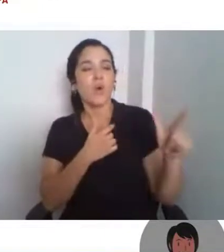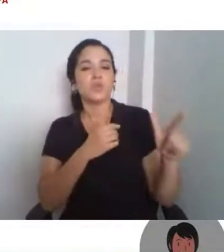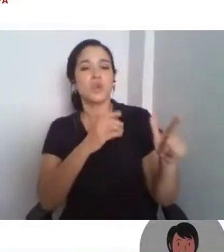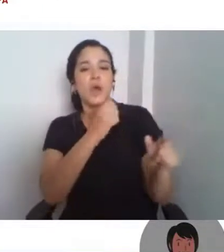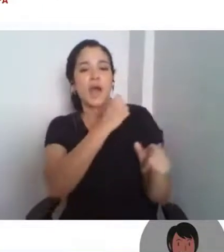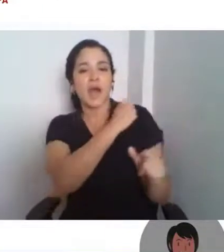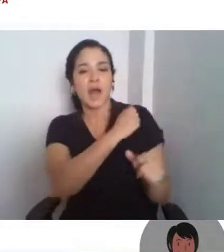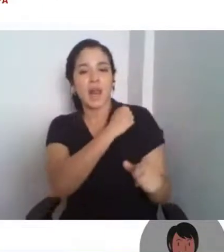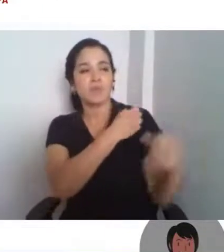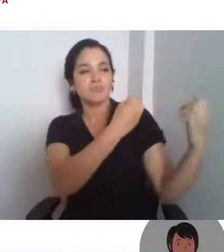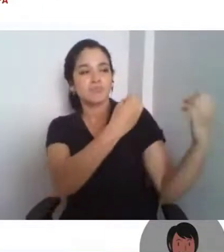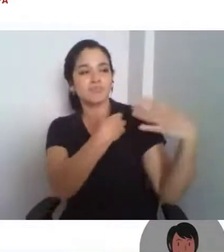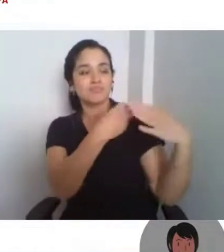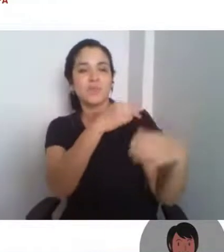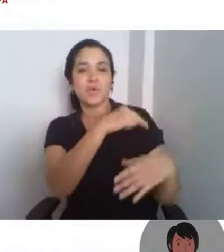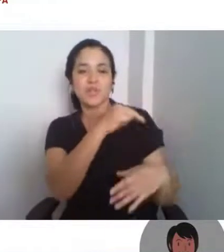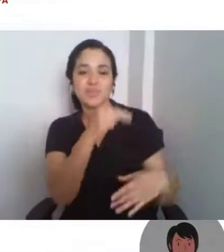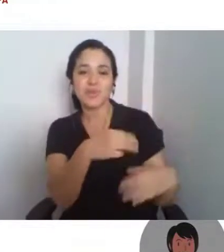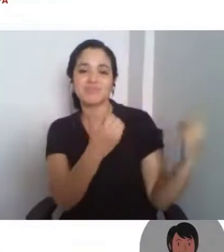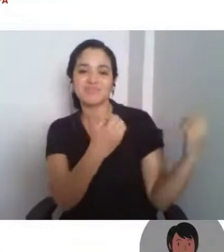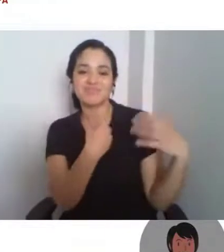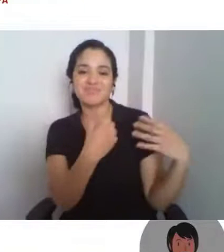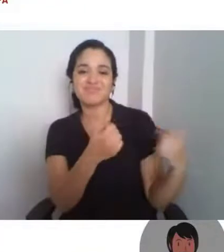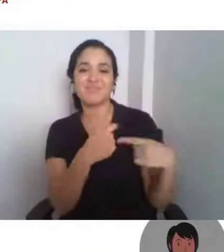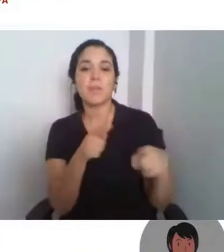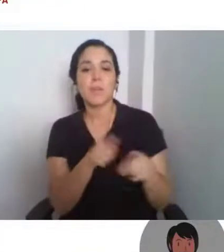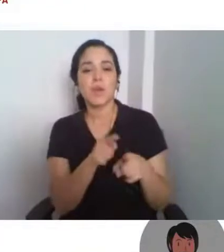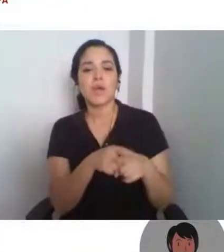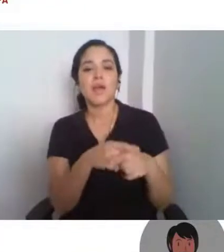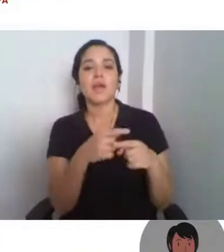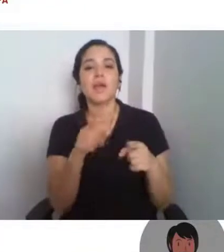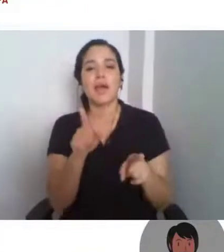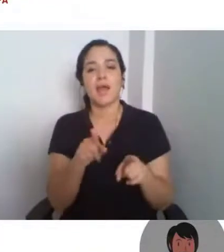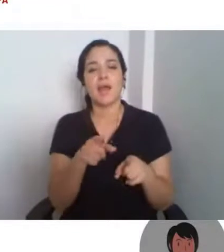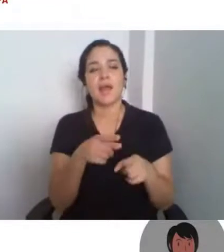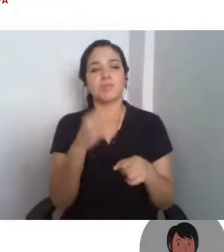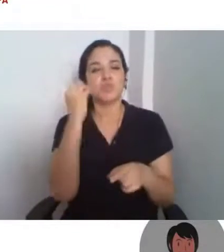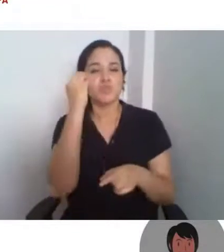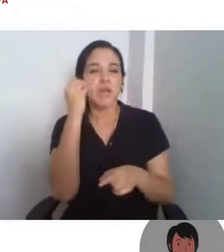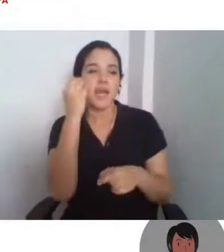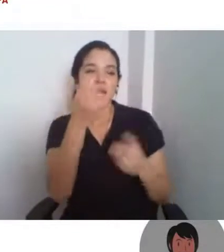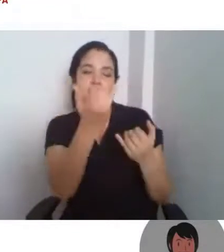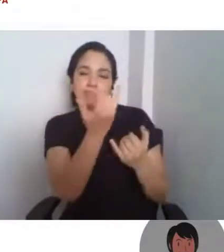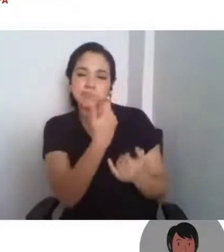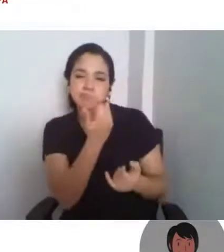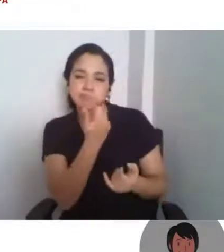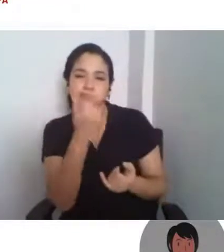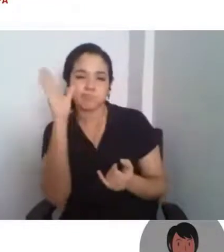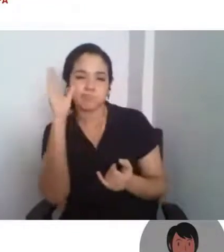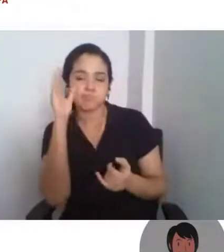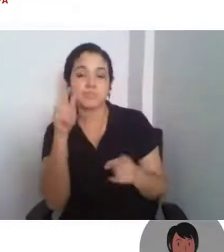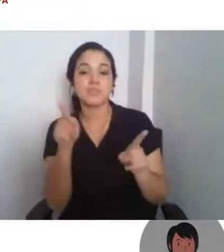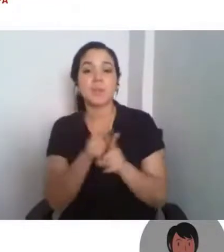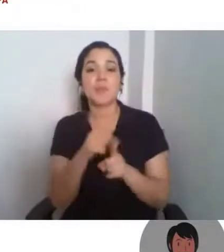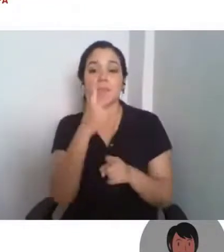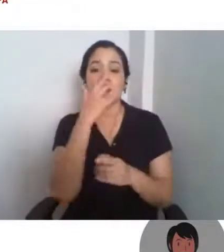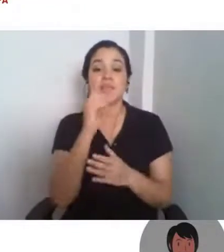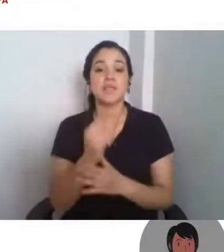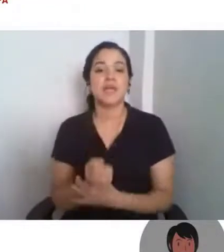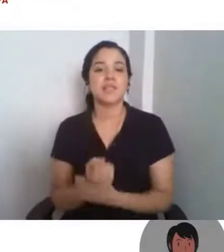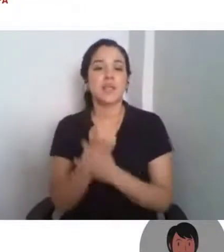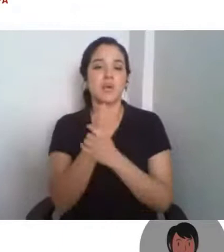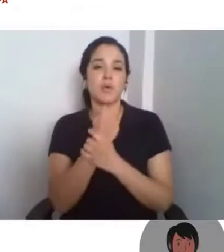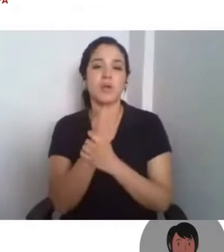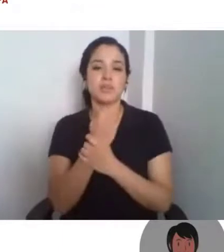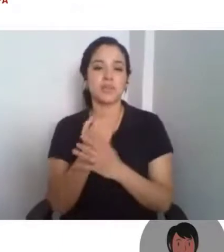caminho das pedras, que passam, ao mesmo tempo, segurança, mais tranquilidade também para percorrer a trajetória